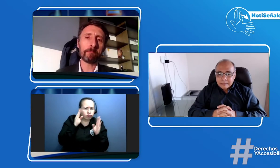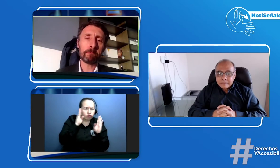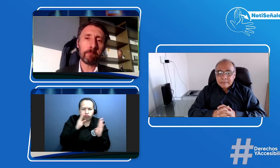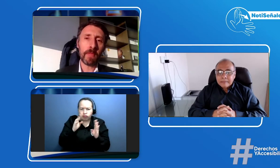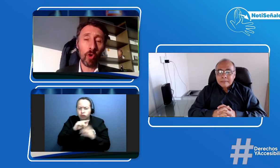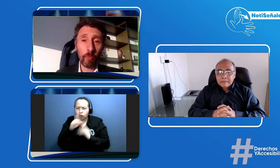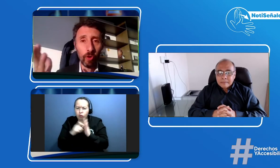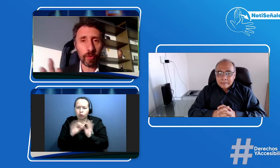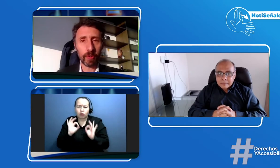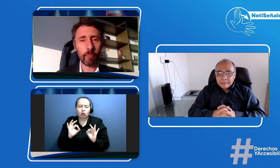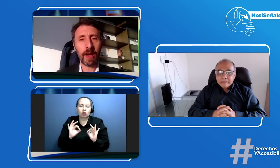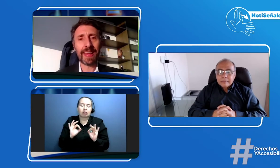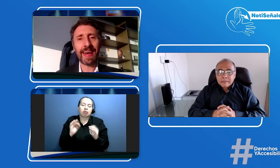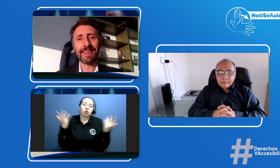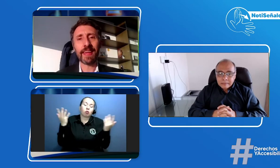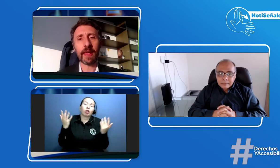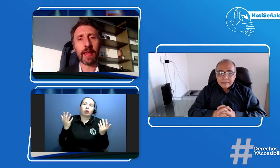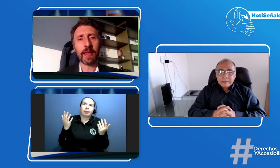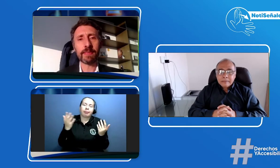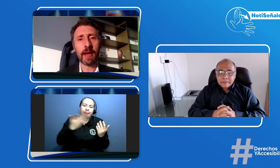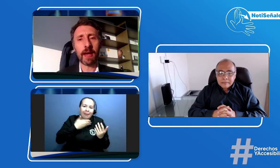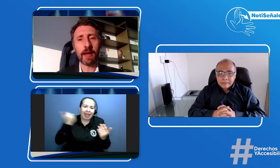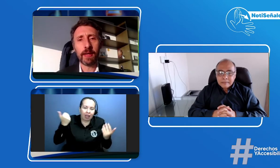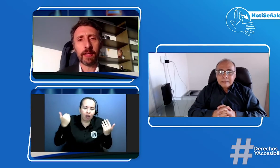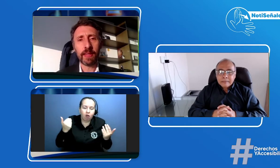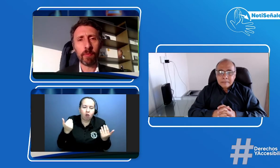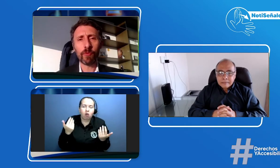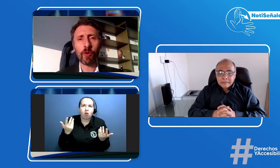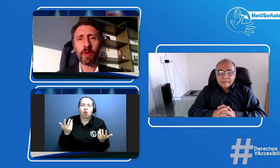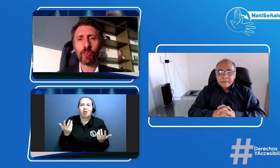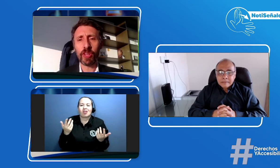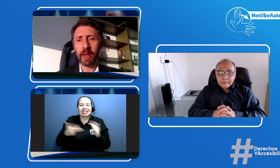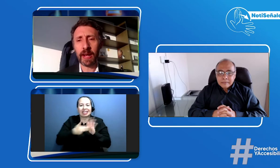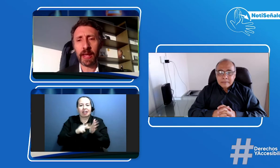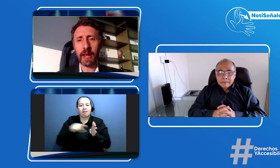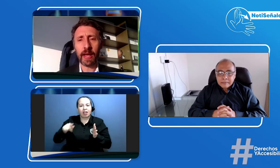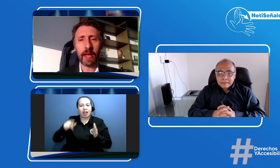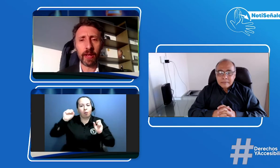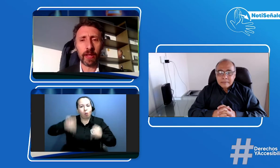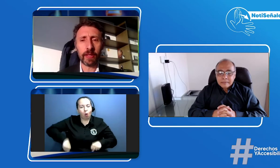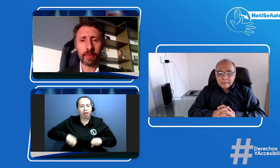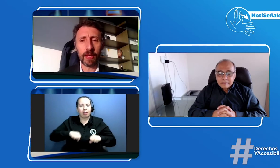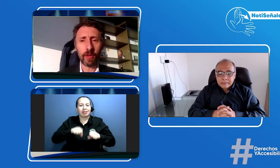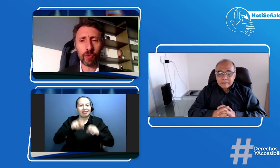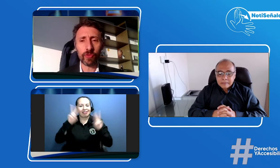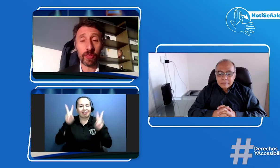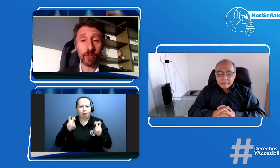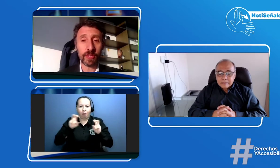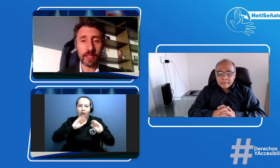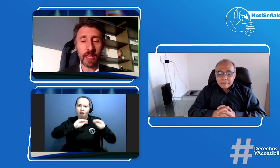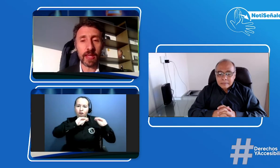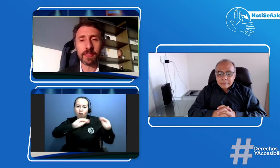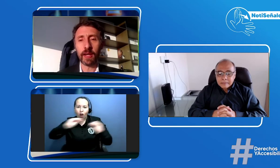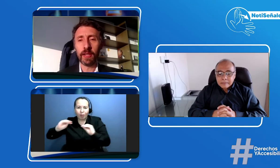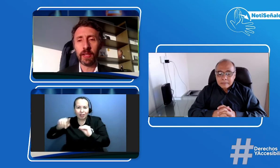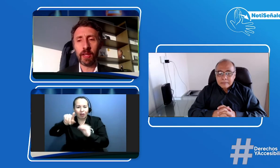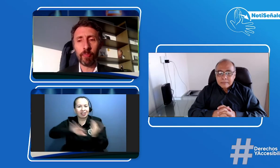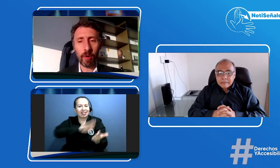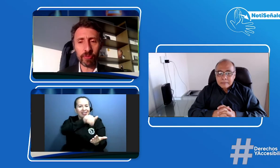o mejor puedan hacer esta digamos formación de manera clara en los centros de enseñanza y podamos tener